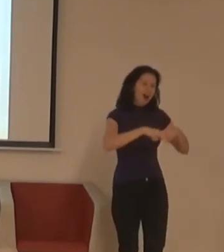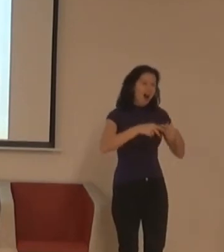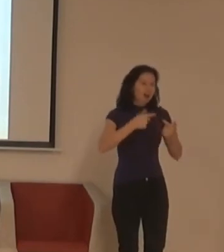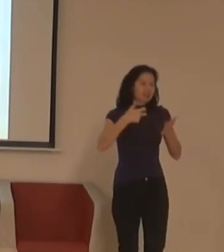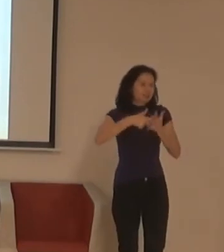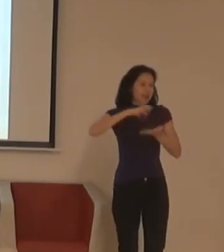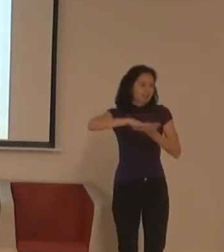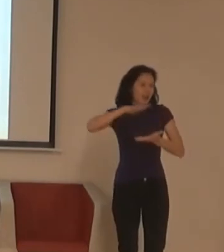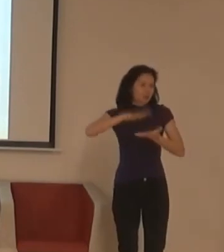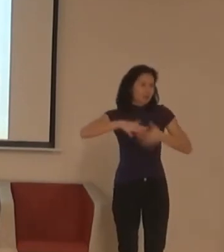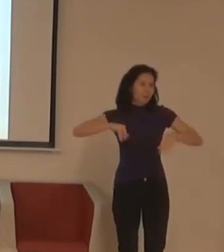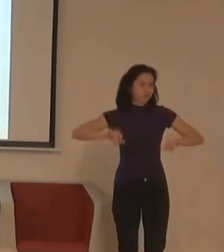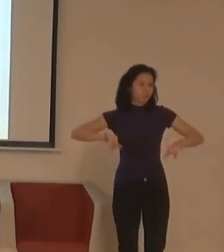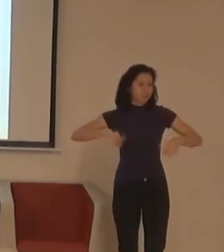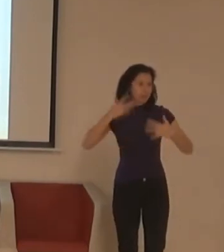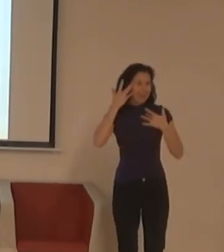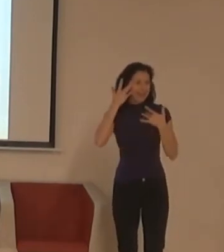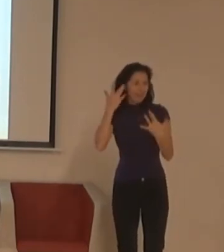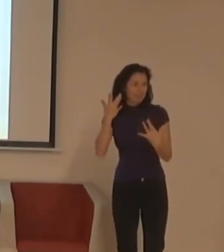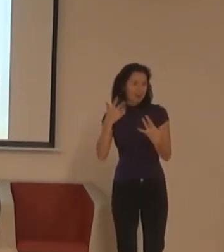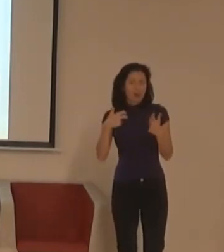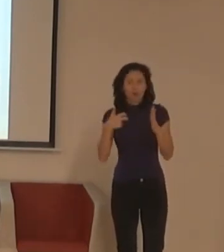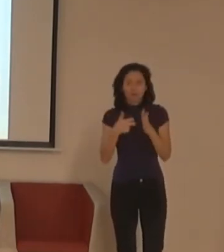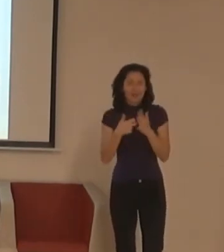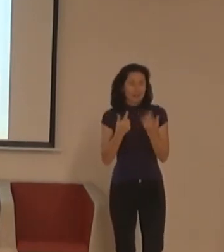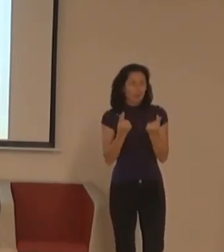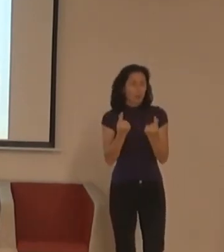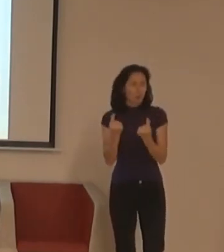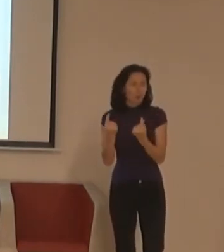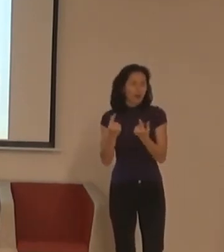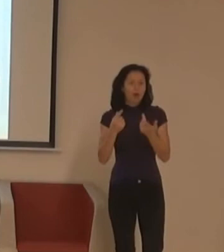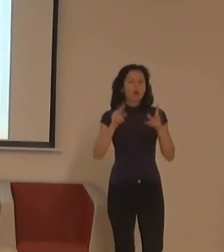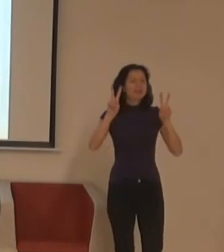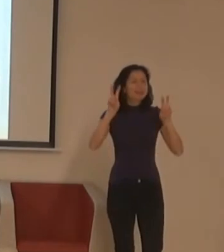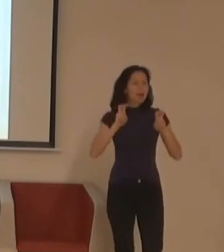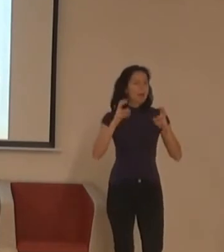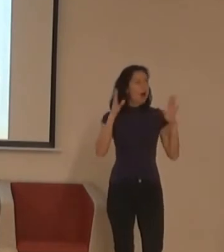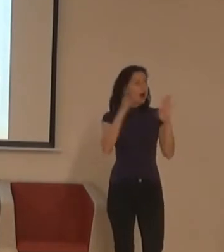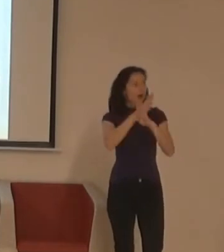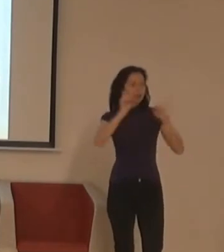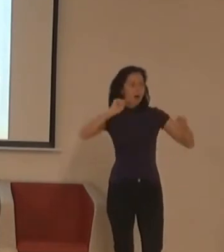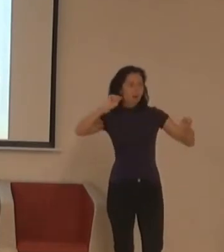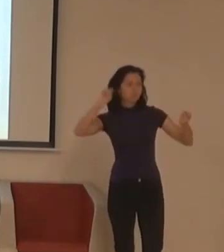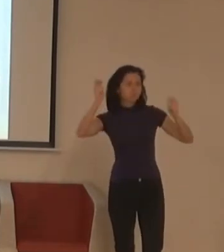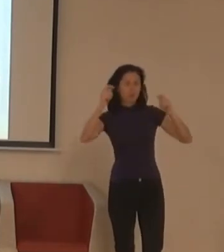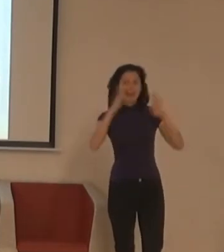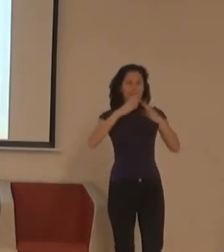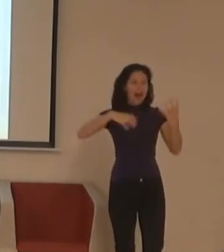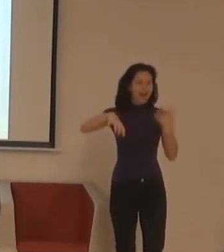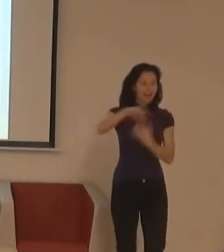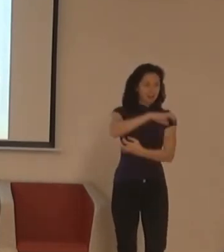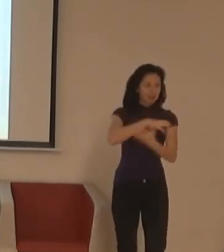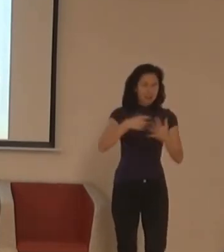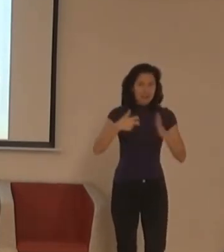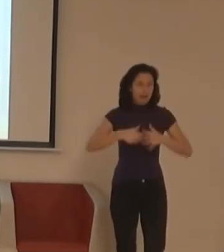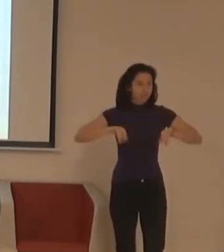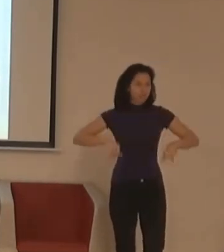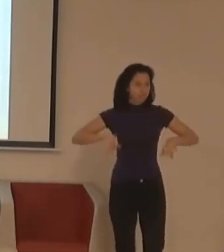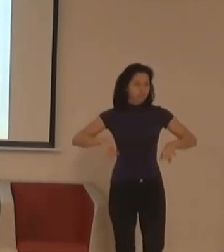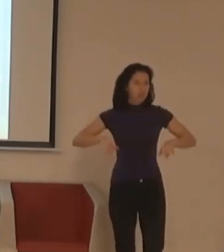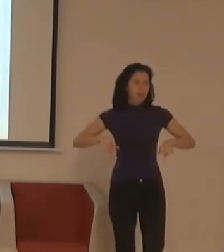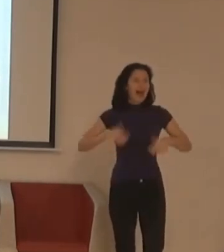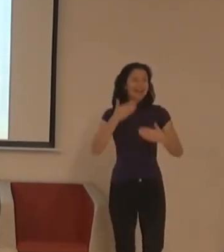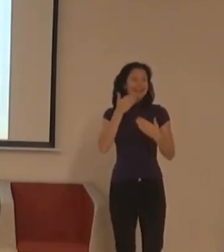znakovou zásobu k tomu, neslovní znakovou zásobu, neměli jsme znakovou zásobu k tématu klimatické krize. Tady ty věci, když se najednou dají dokoupit,